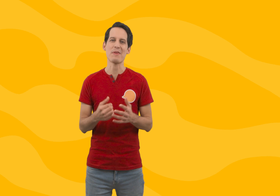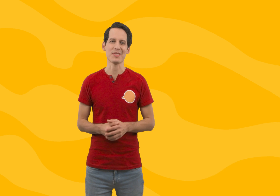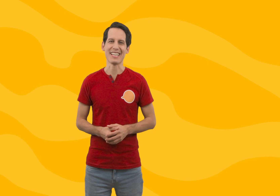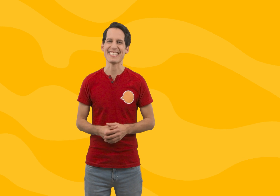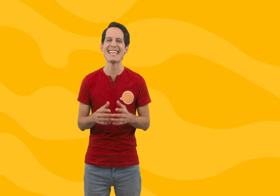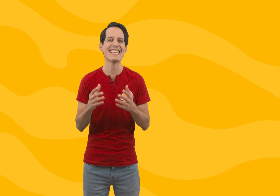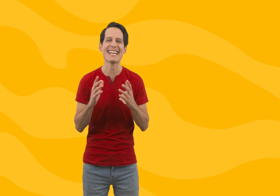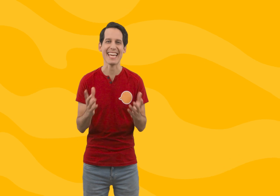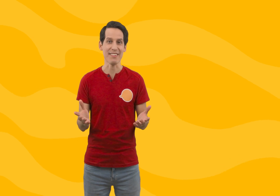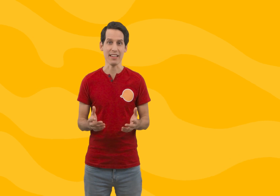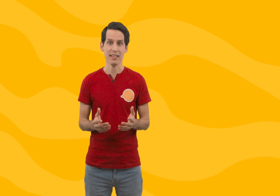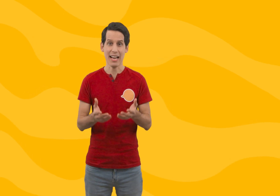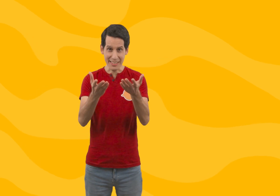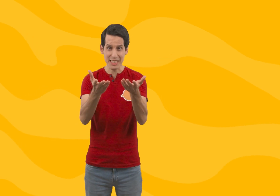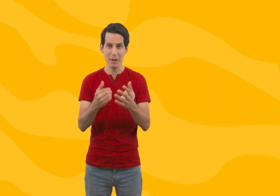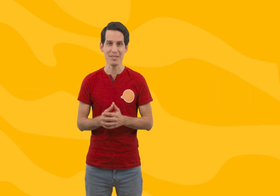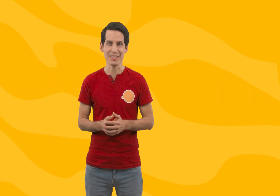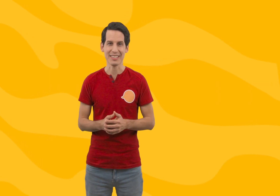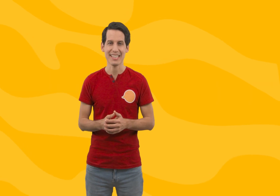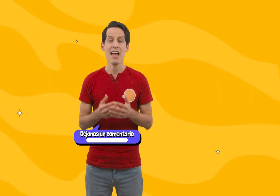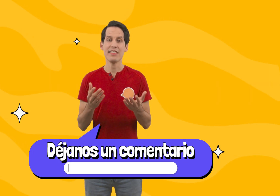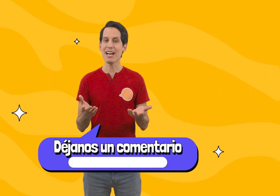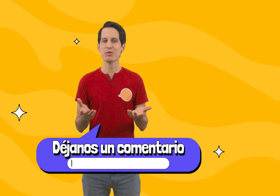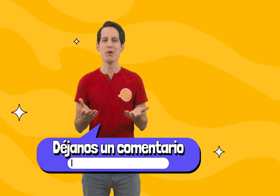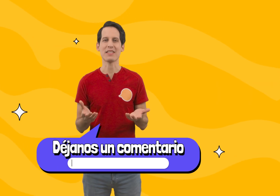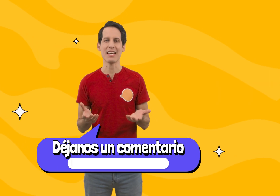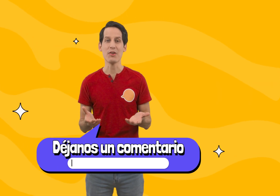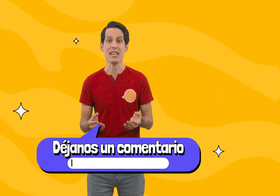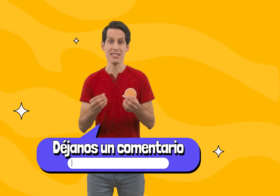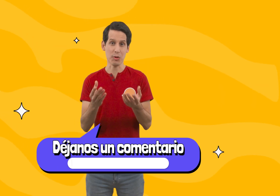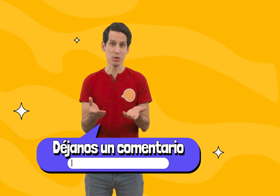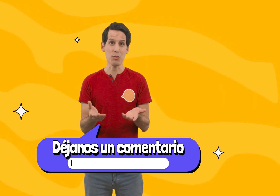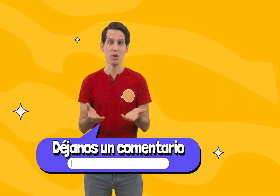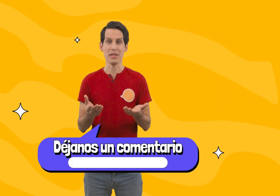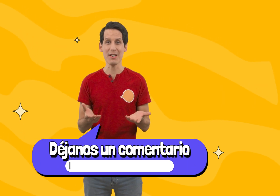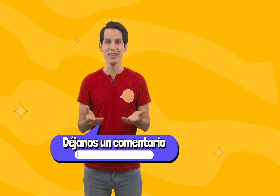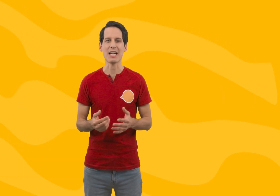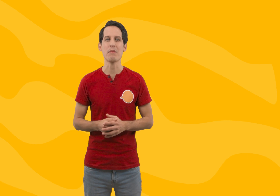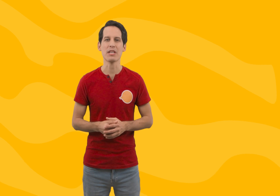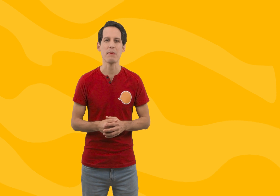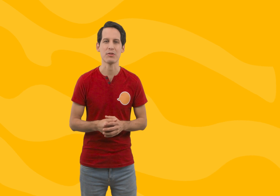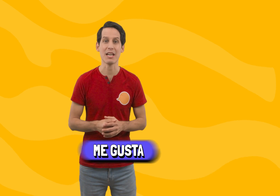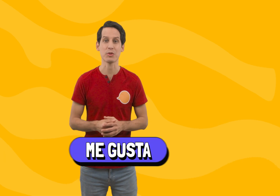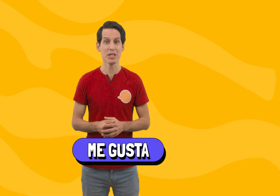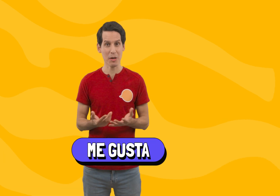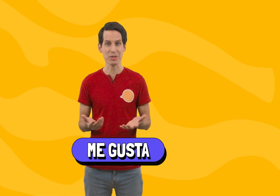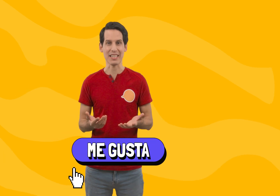personas. ¡Es increíble! ¿A ti qué te pareció? Déjame un comentario y si te gustó mucho el video, también puedes presionar el botón de me gusta.